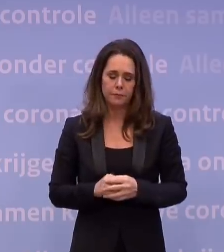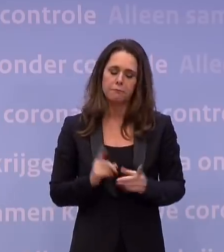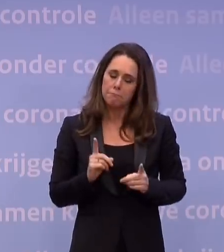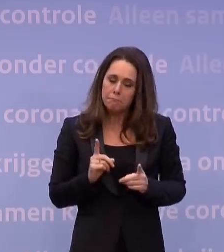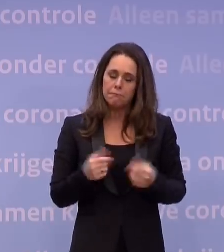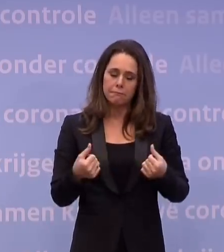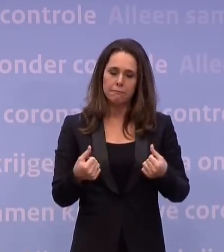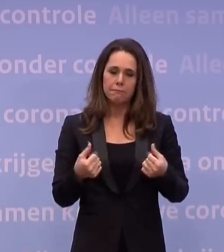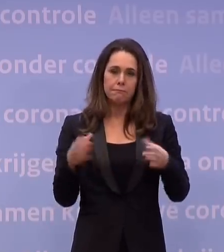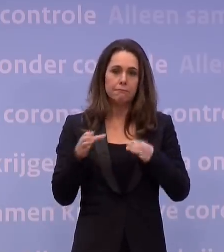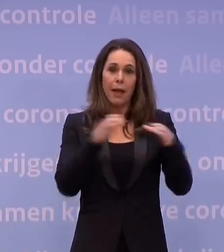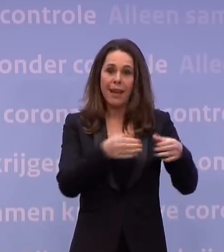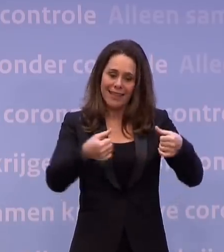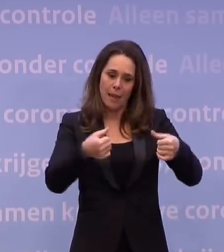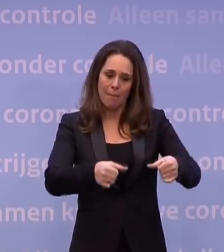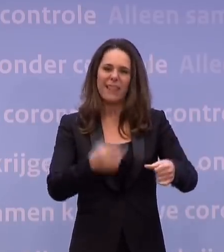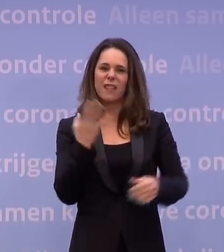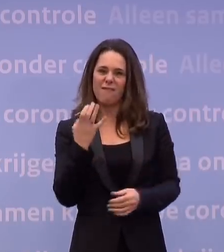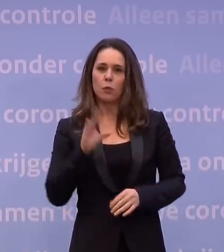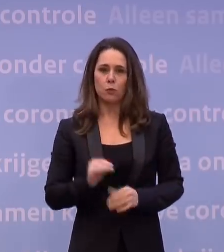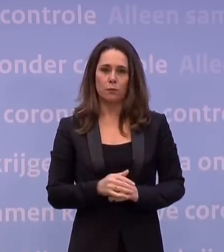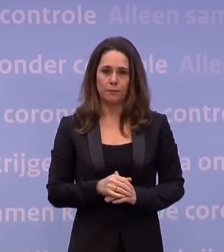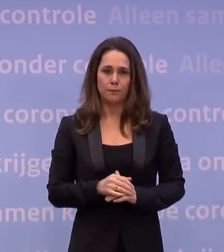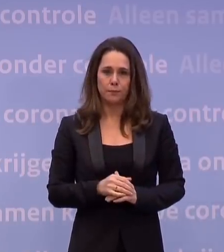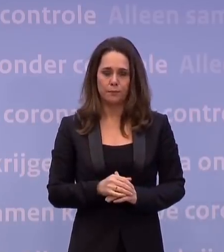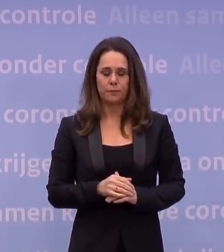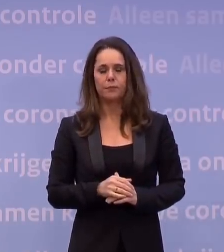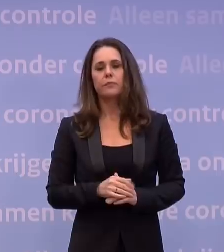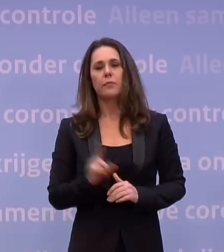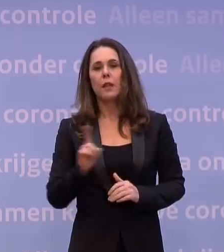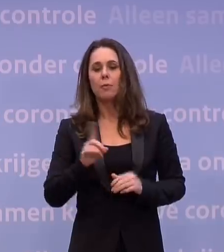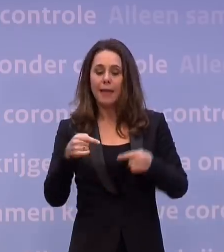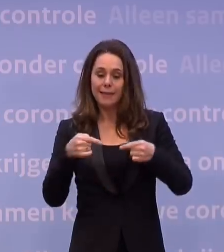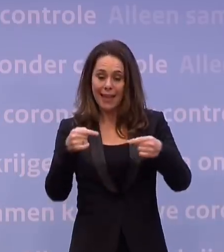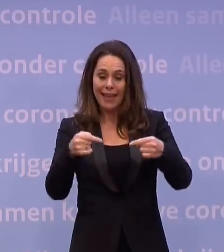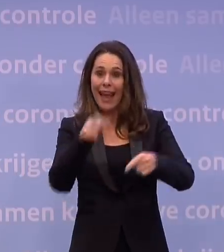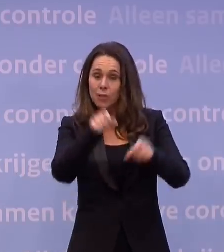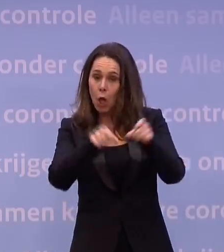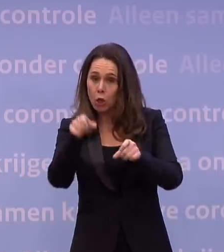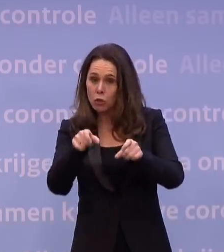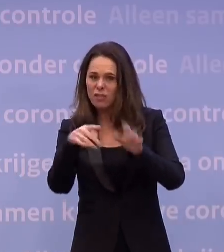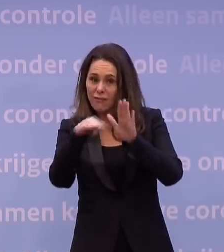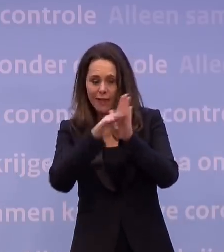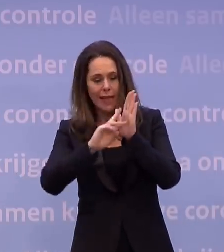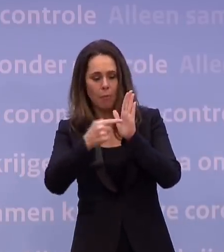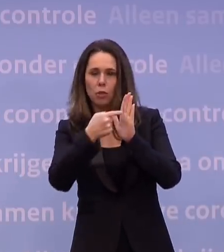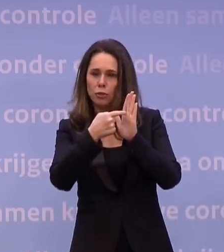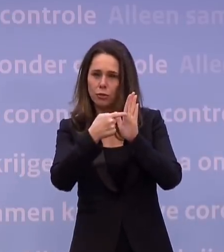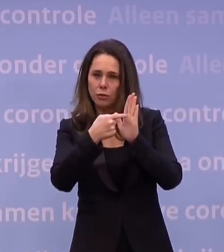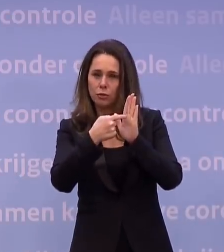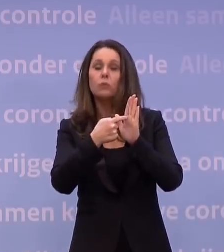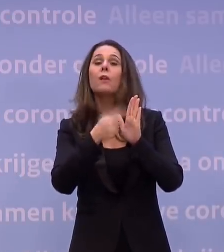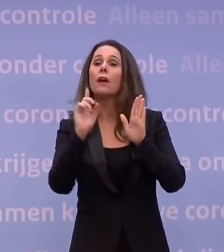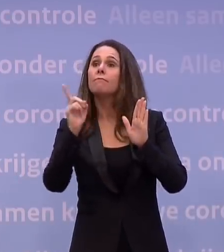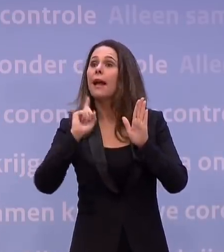quarantaineplicht invoeren. En dat betekent dat we sowieso voor reizigers de wet op dat punt willen veranderen. Dat betekent je registreren als je